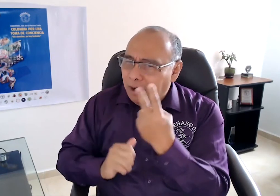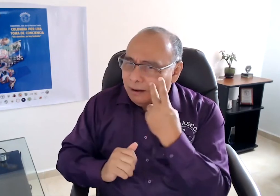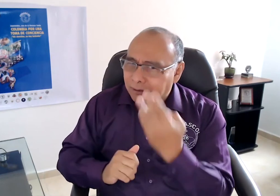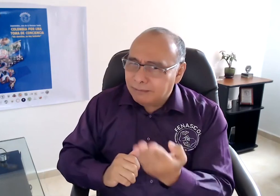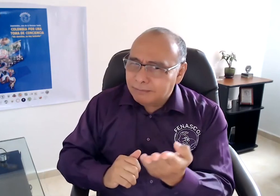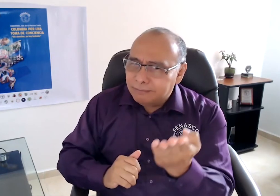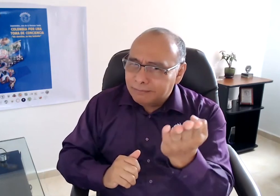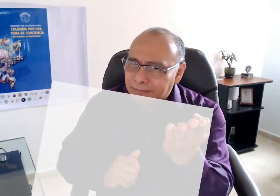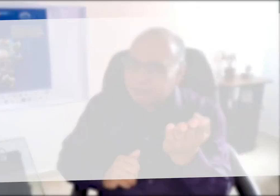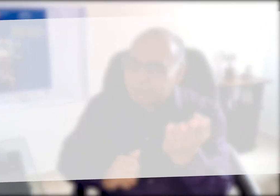Miremos.